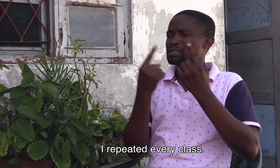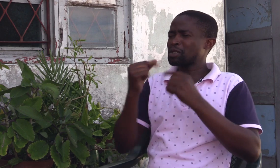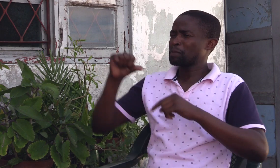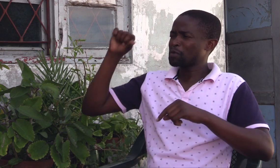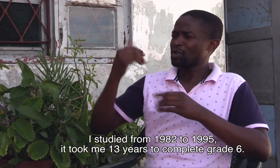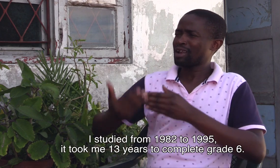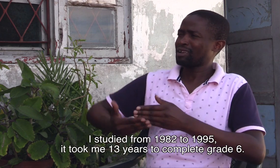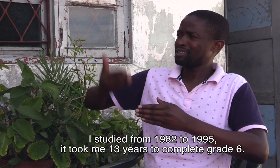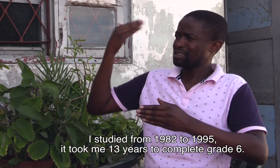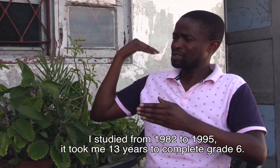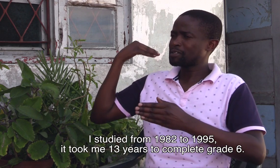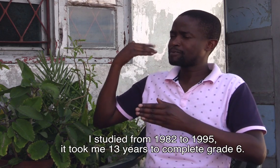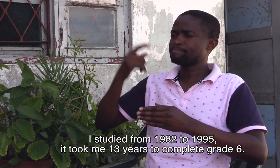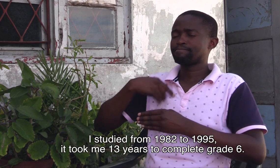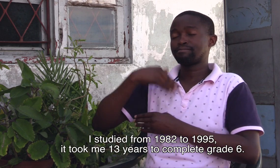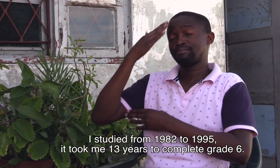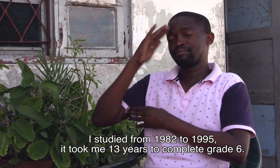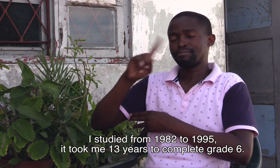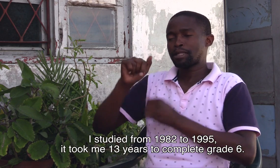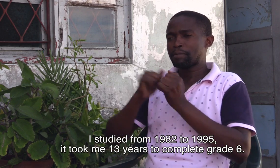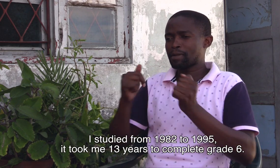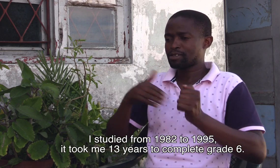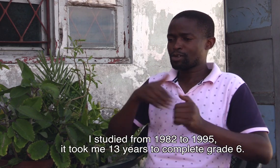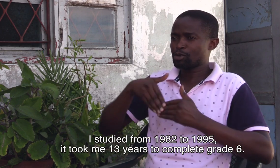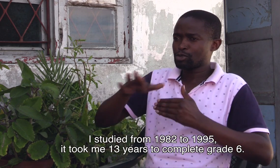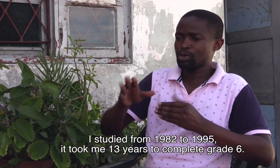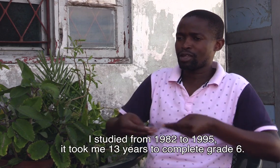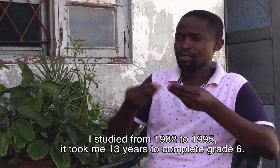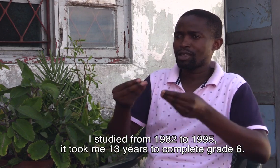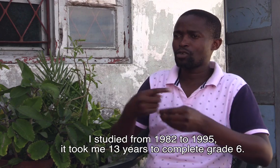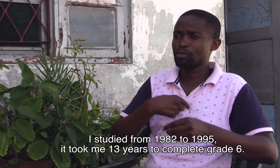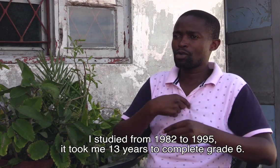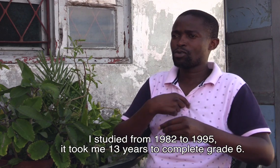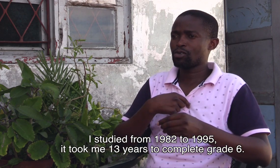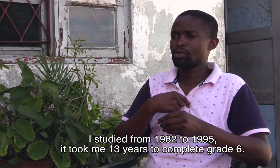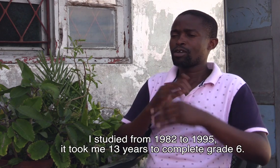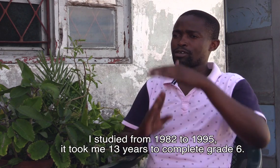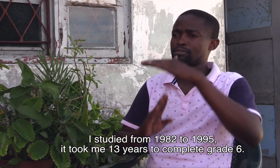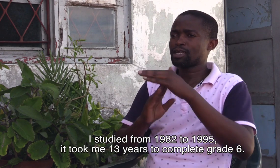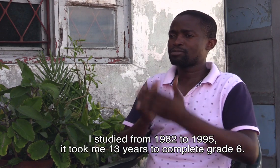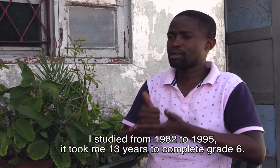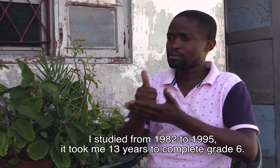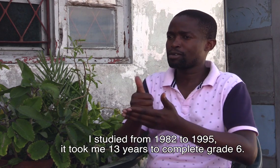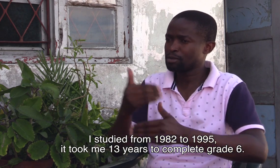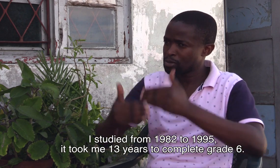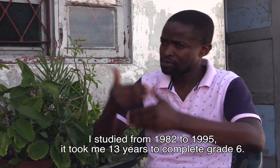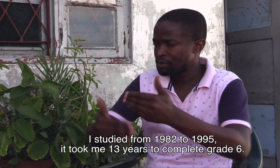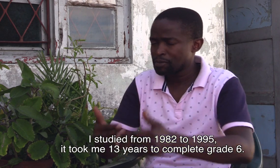Demorei de 1982 a 95, 13 anos, para fazer até a sexta